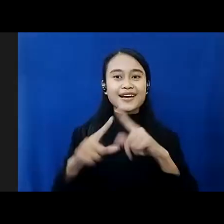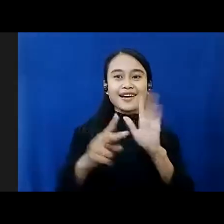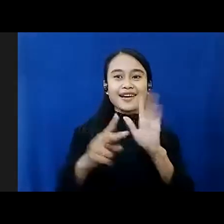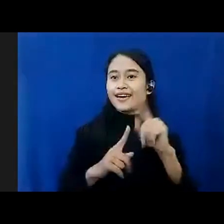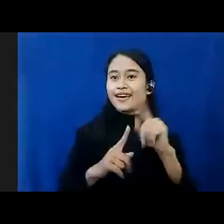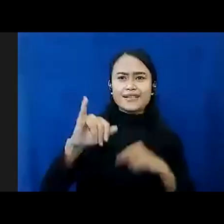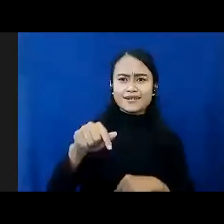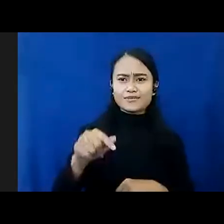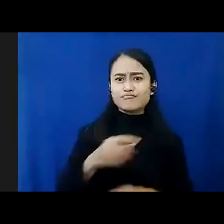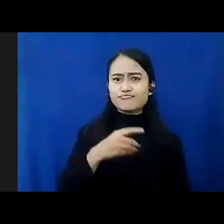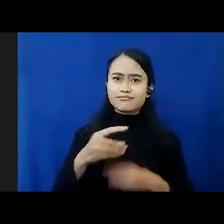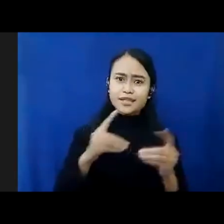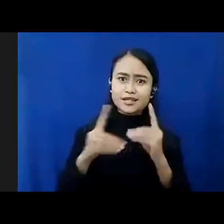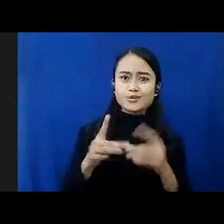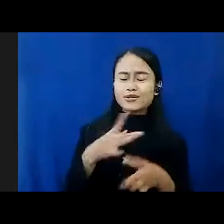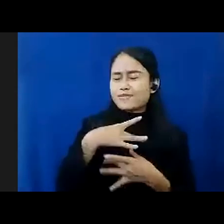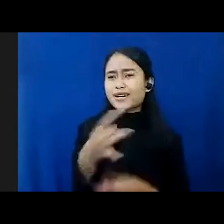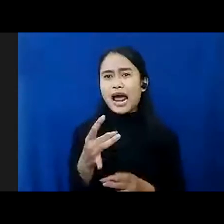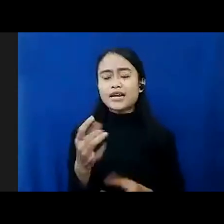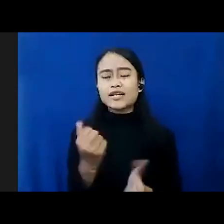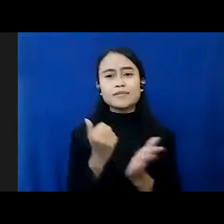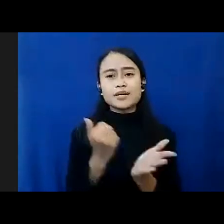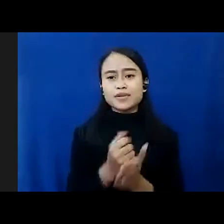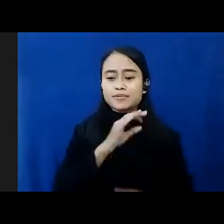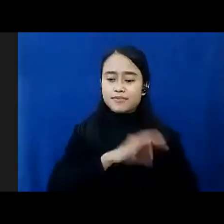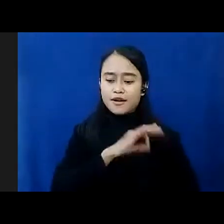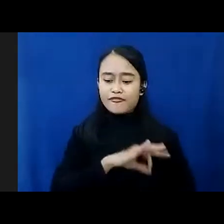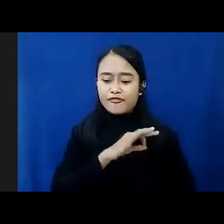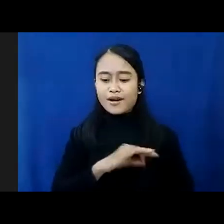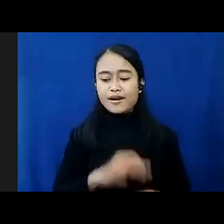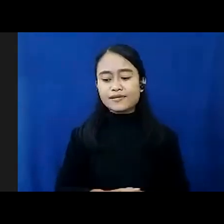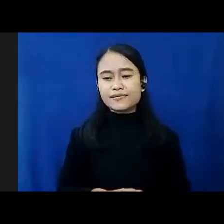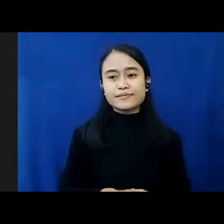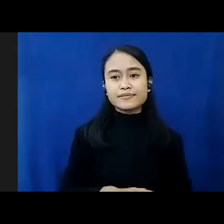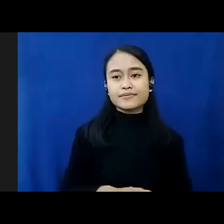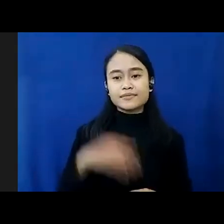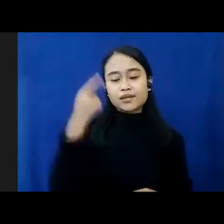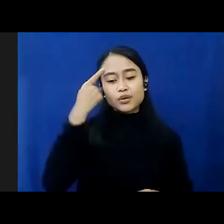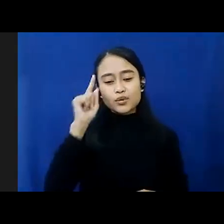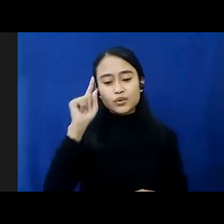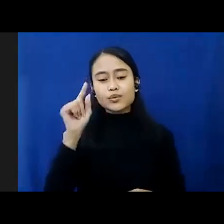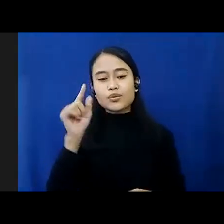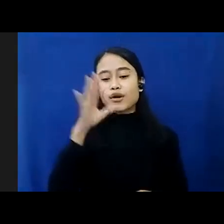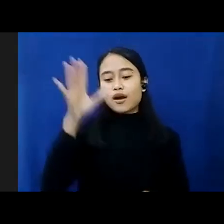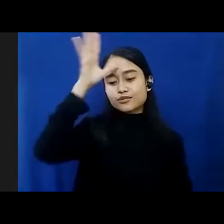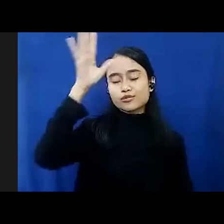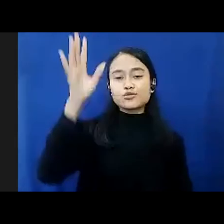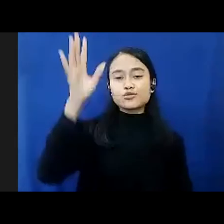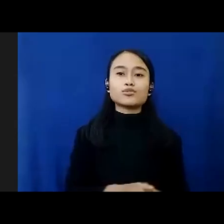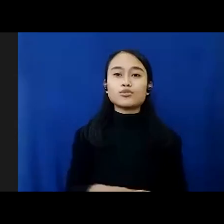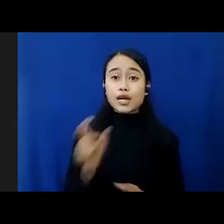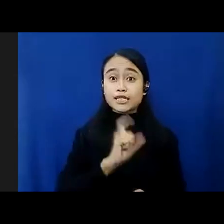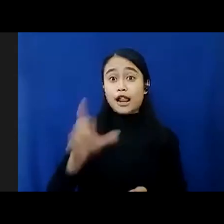menarik dan juga tentunya sangat bermanfaat begitu ya. Bekal mungkin bagi para orang tua, calon orang tua, ataupun siapapun begitu ya,